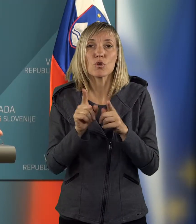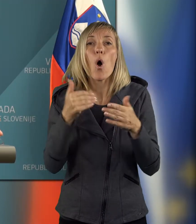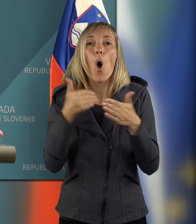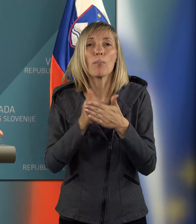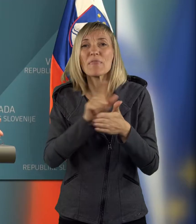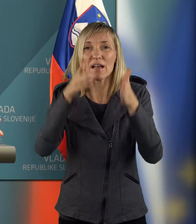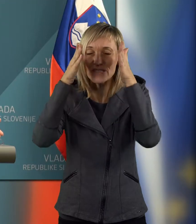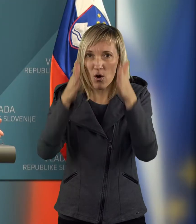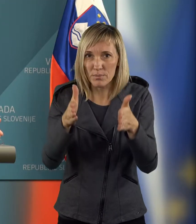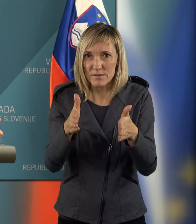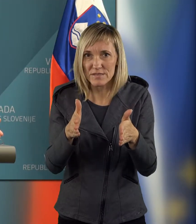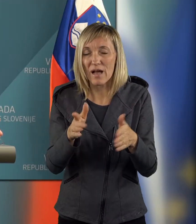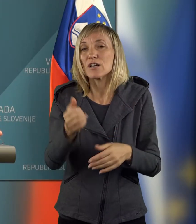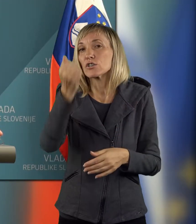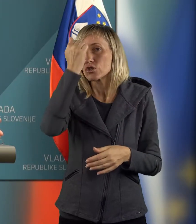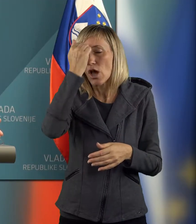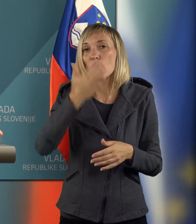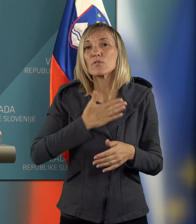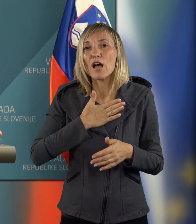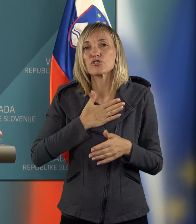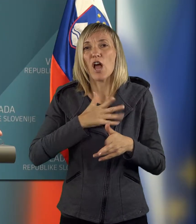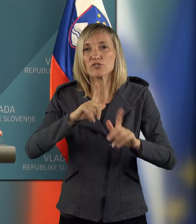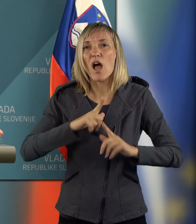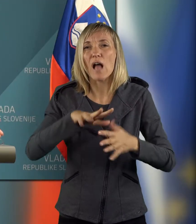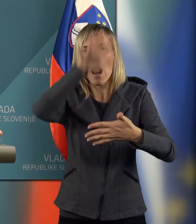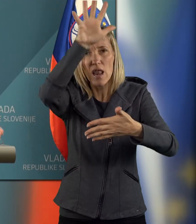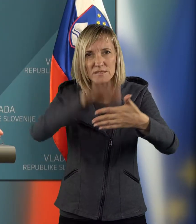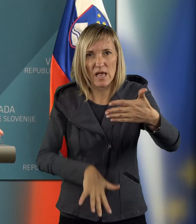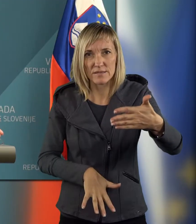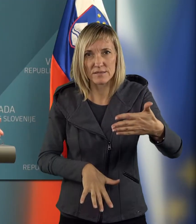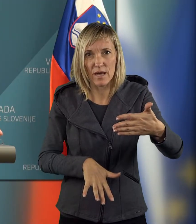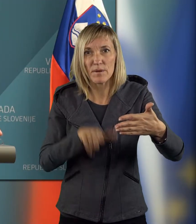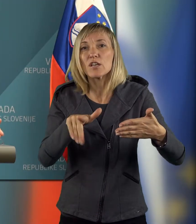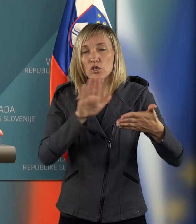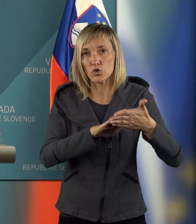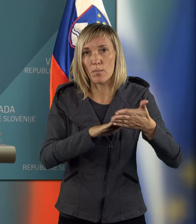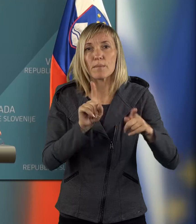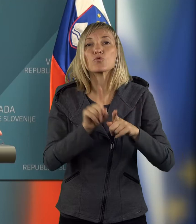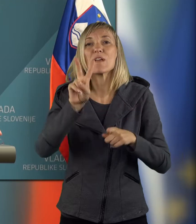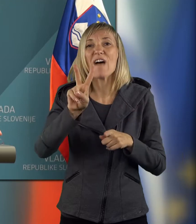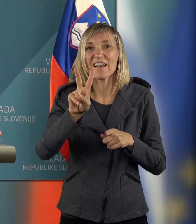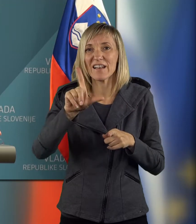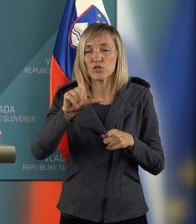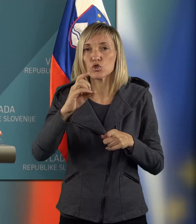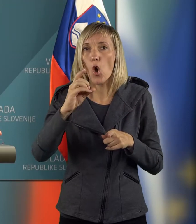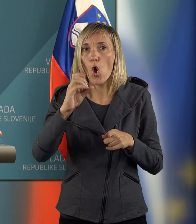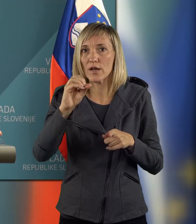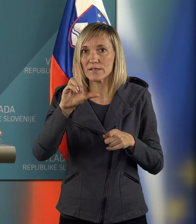da so žal naši čakalni seznami in je to primer tudi Valdoltre,